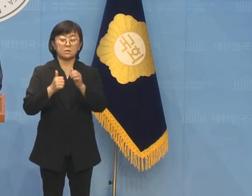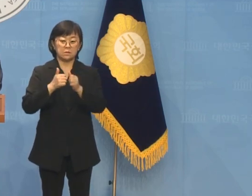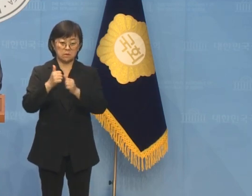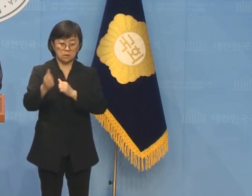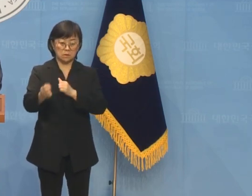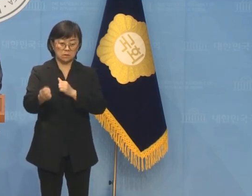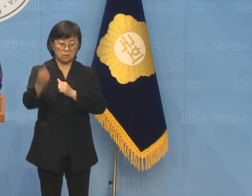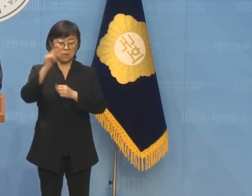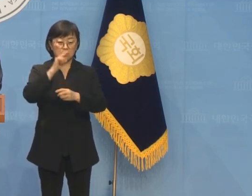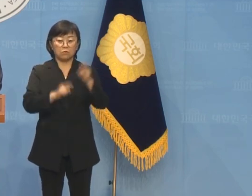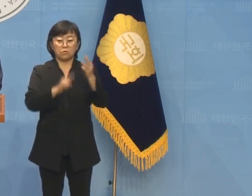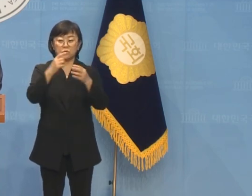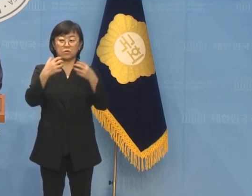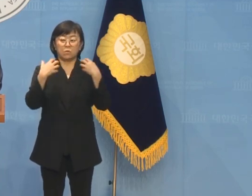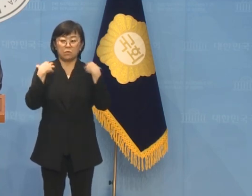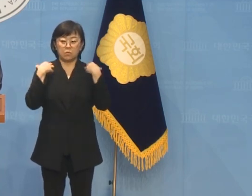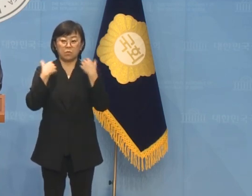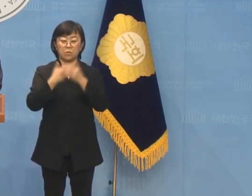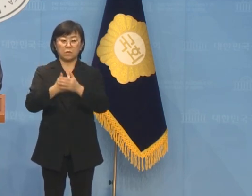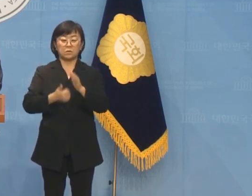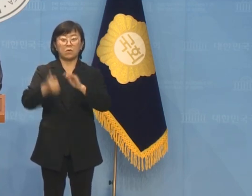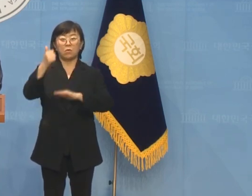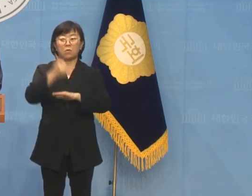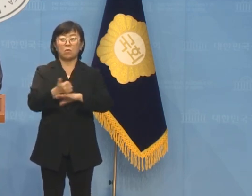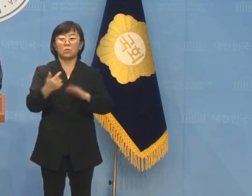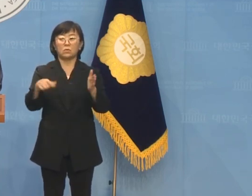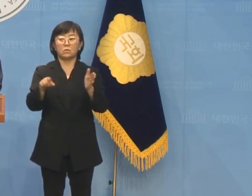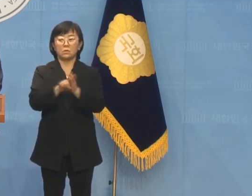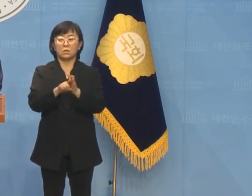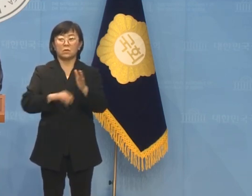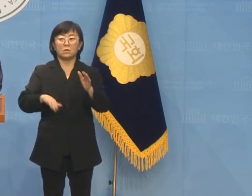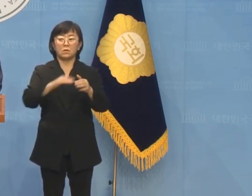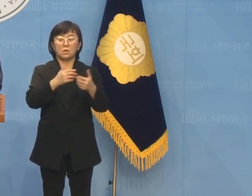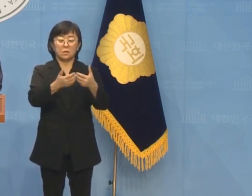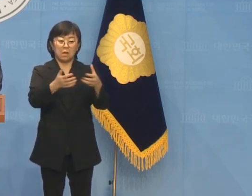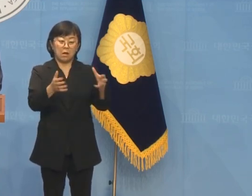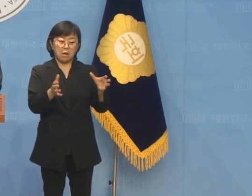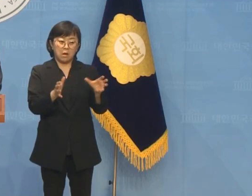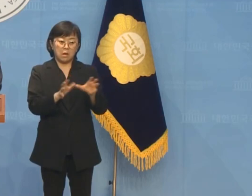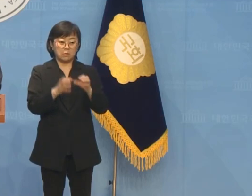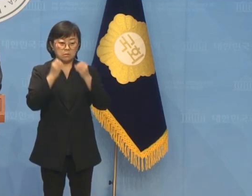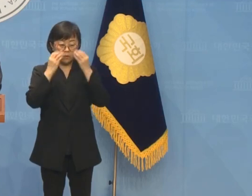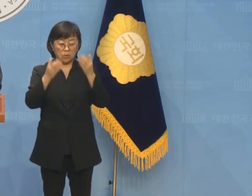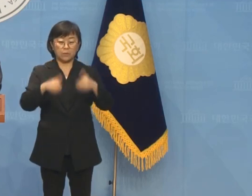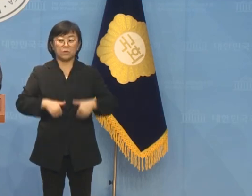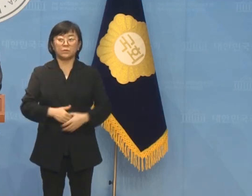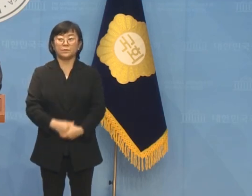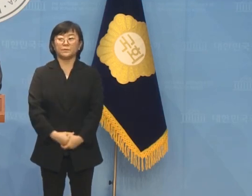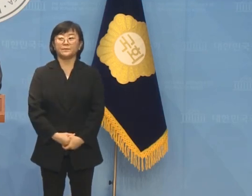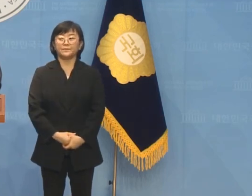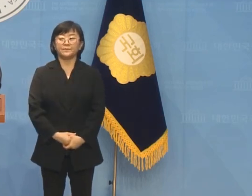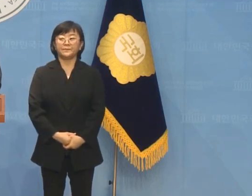윤석열 정권의 성공을 위해서라도 우리 당은 새로워져야 합니다.